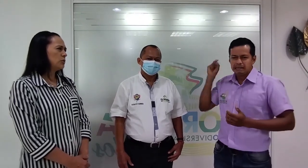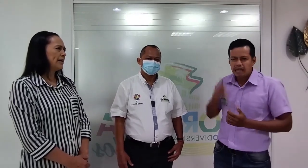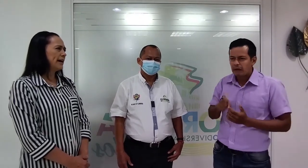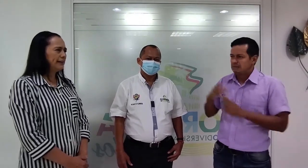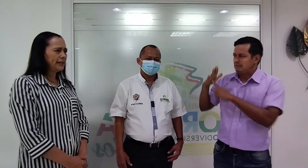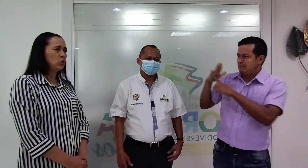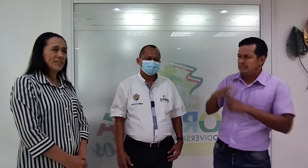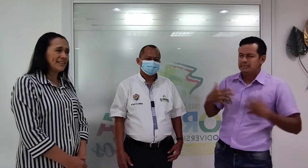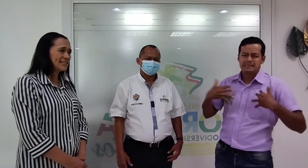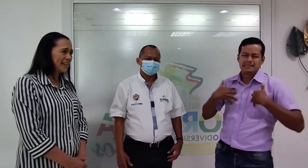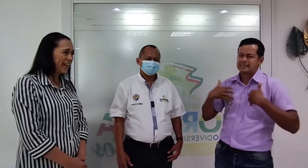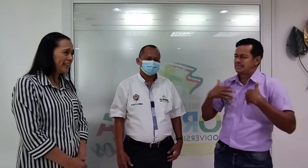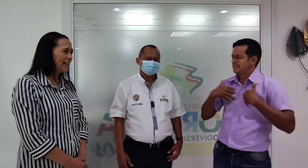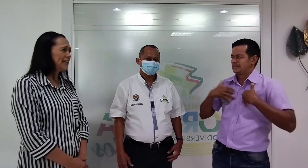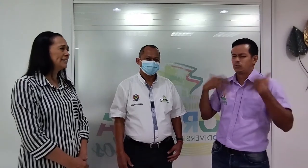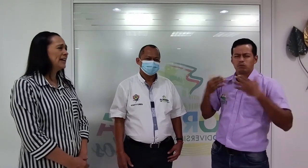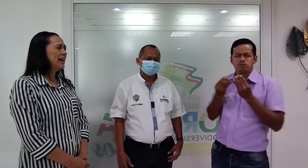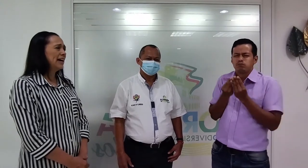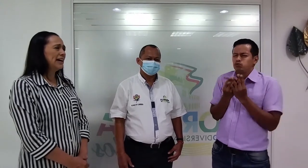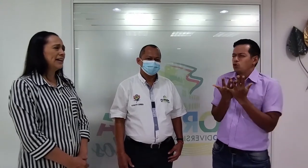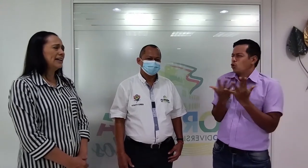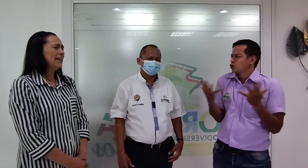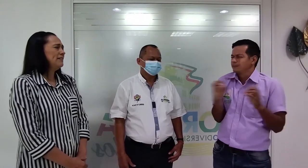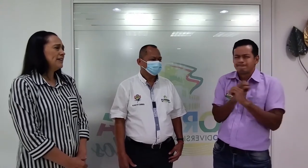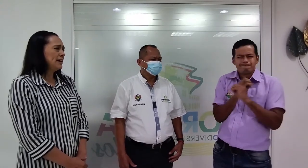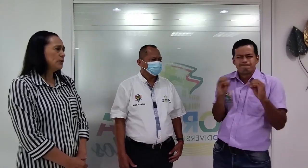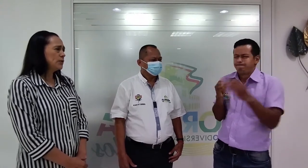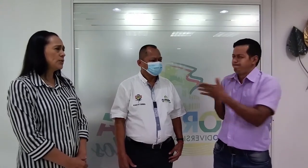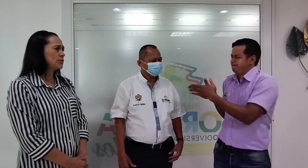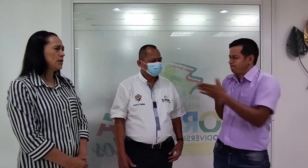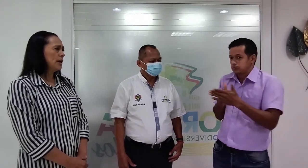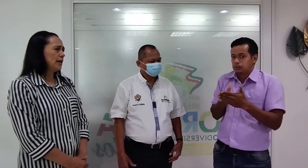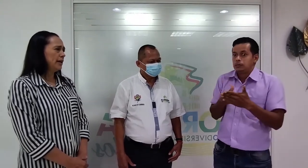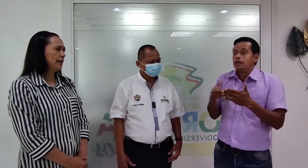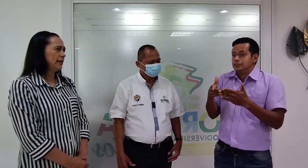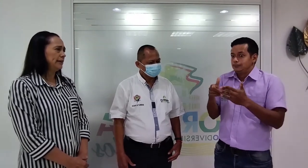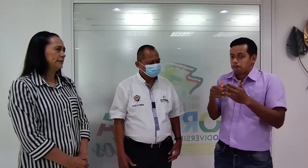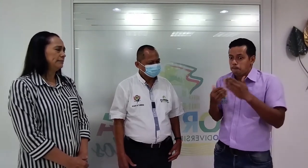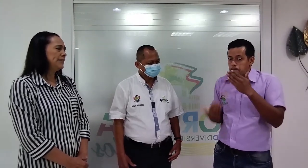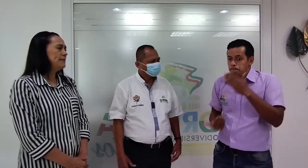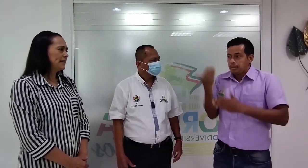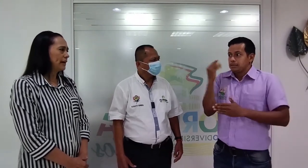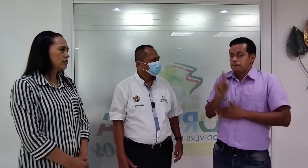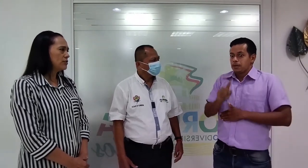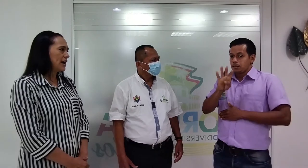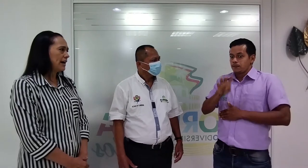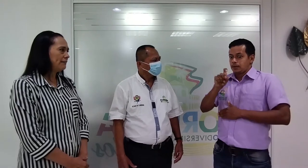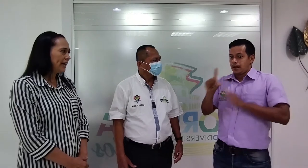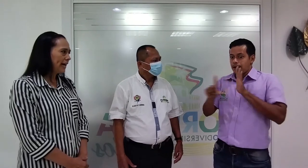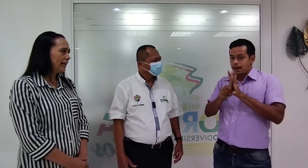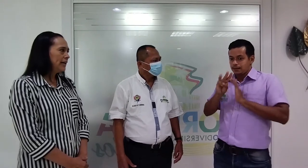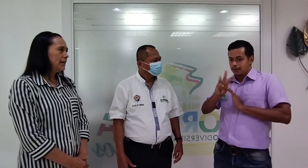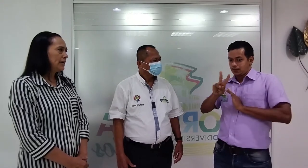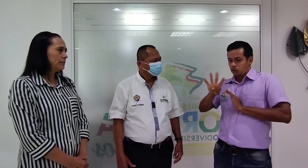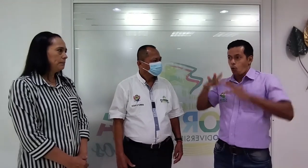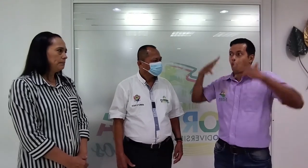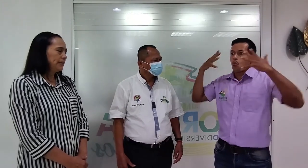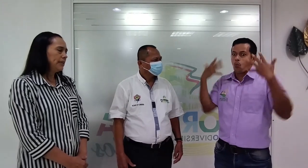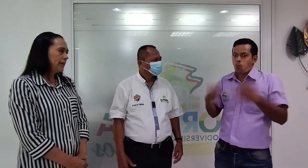obligaban a no hacer señas, a que debíamos limitarnos a hablar y